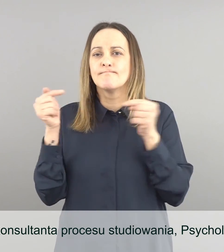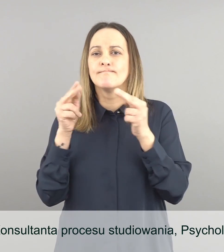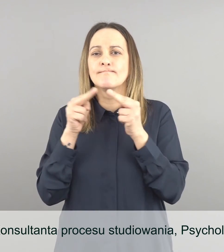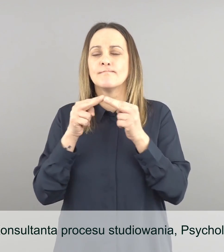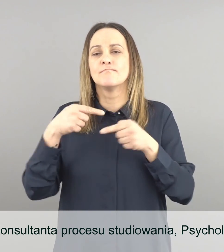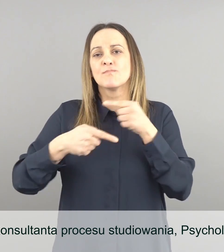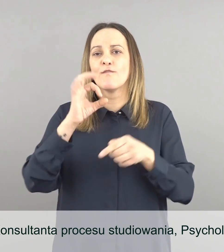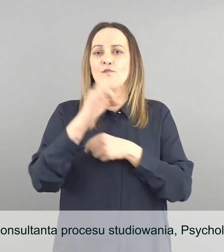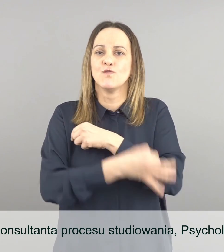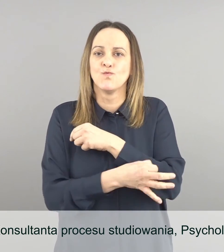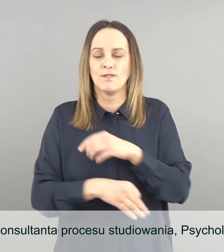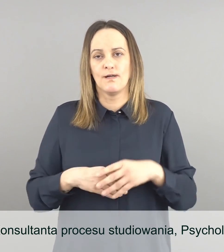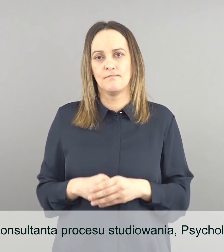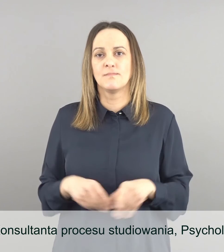procesu studiowania, psychologa.